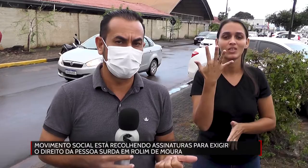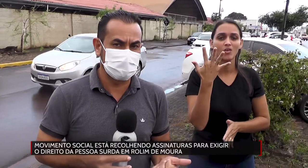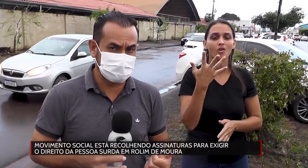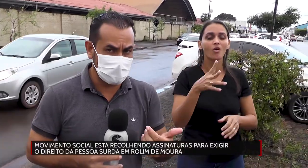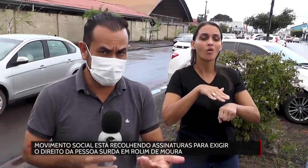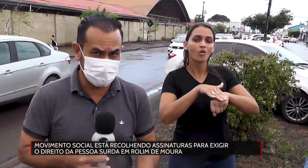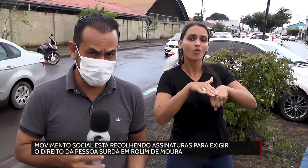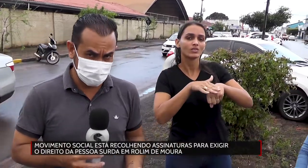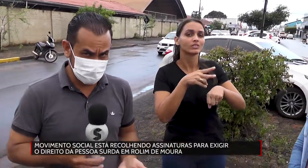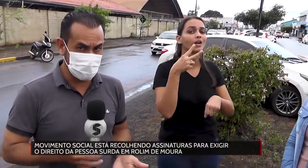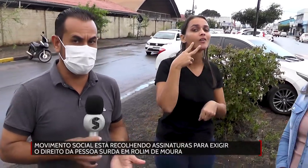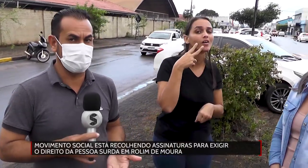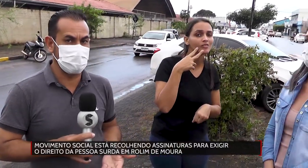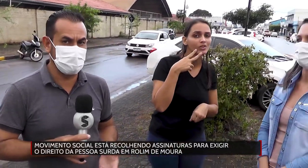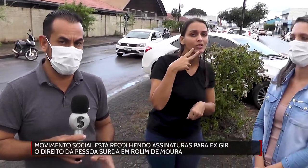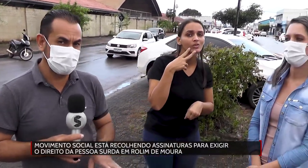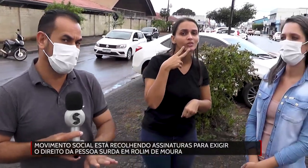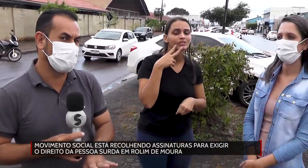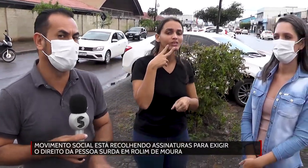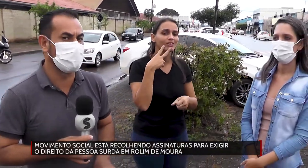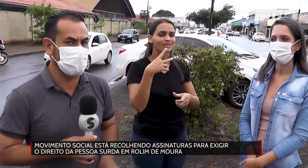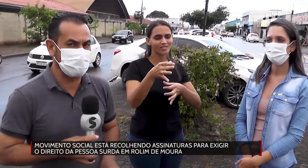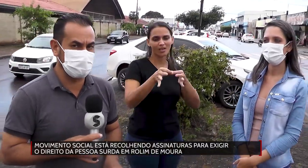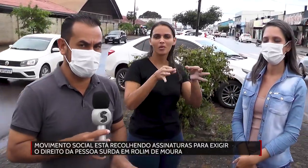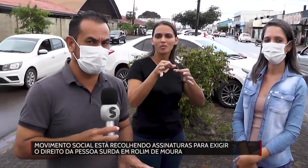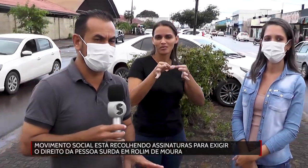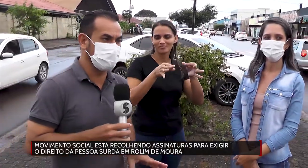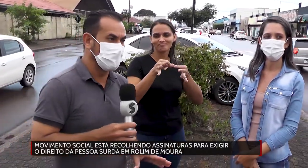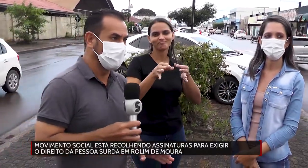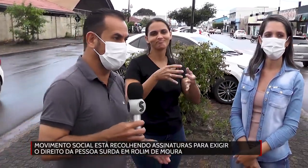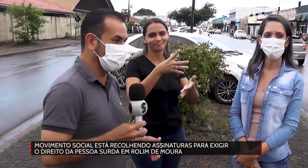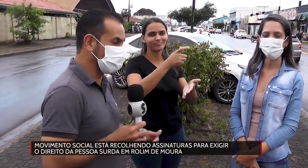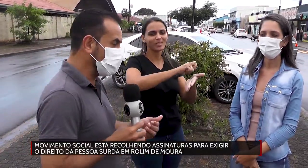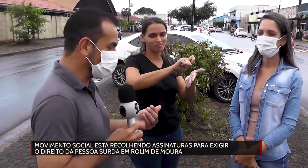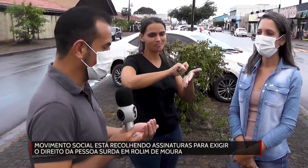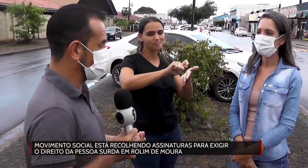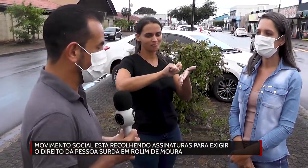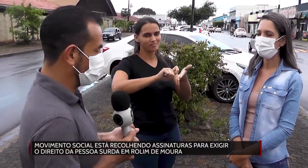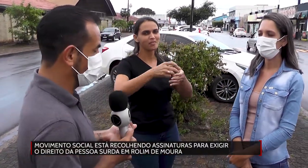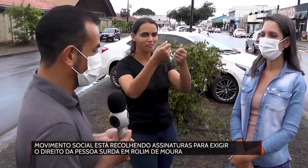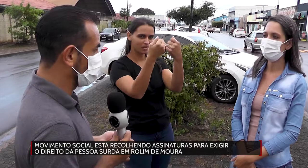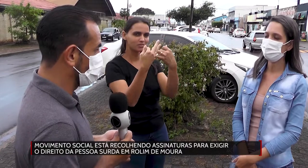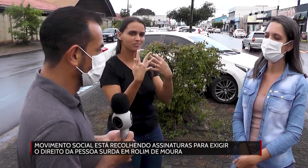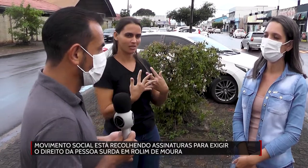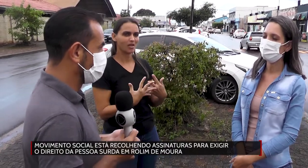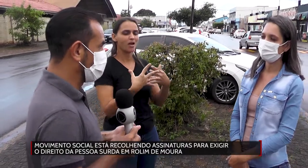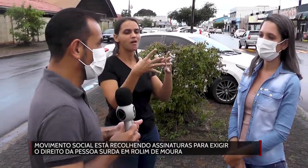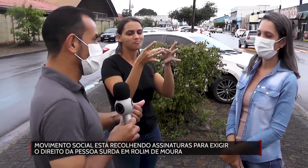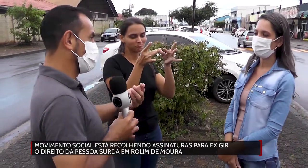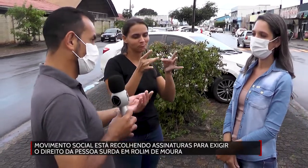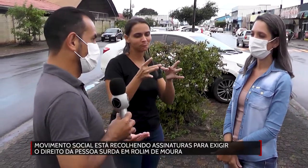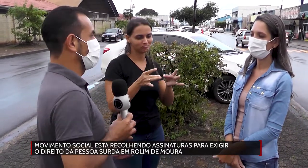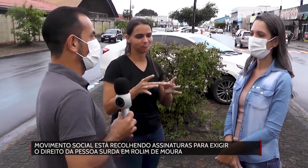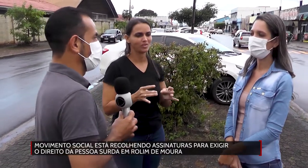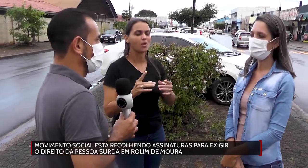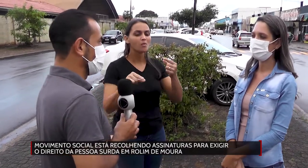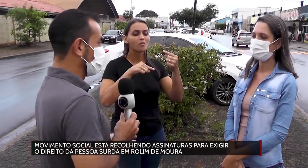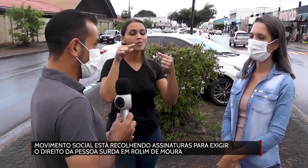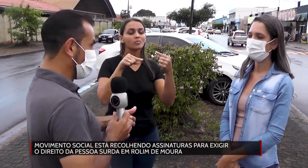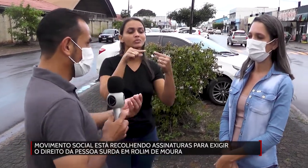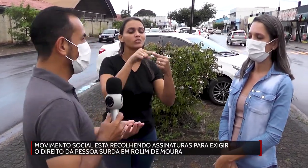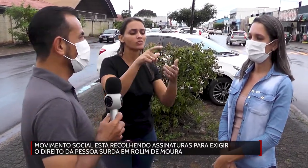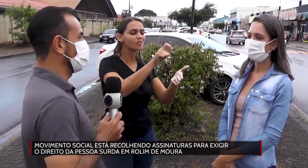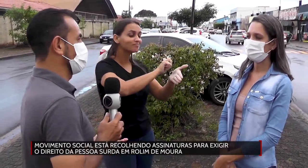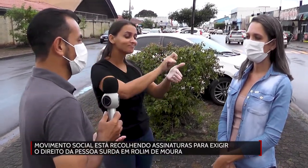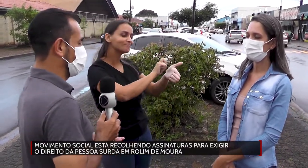Guedes, que está à frente desse abaixo-assinado, que vai explicar um pouco mais sobre esse assunto. Verônica, esse abaixo-assinado, fala pra gente um pouquinho, né, o objetivo dele realmente